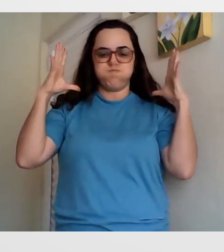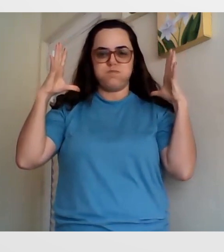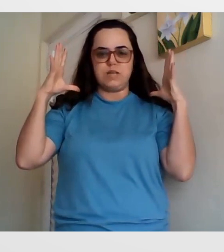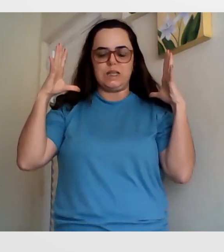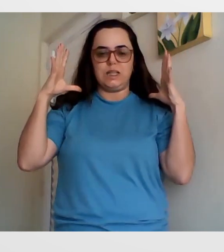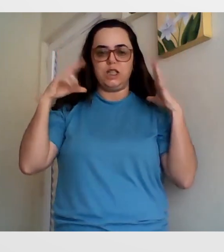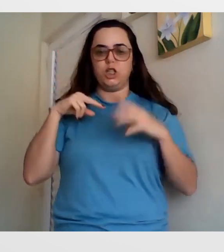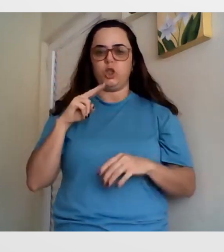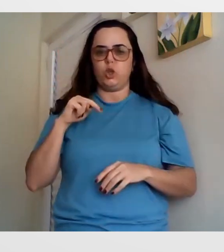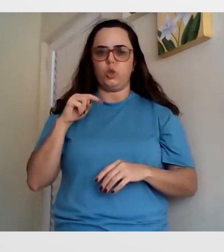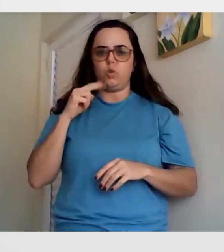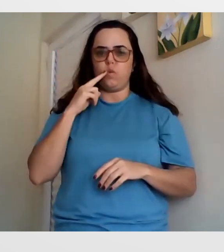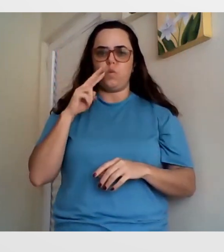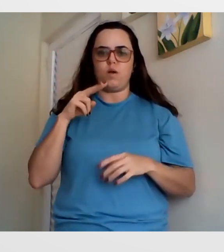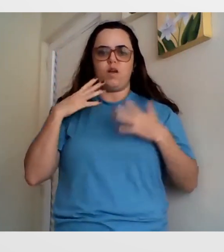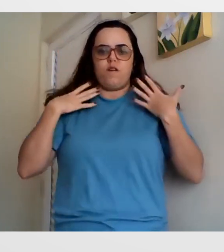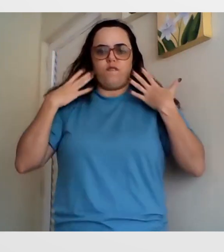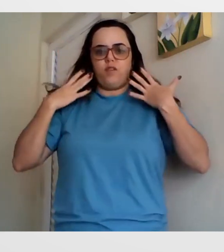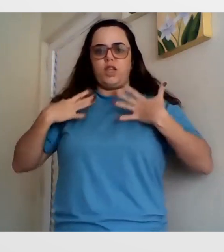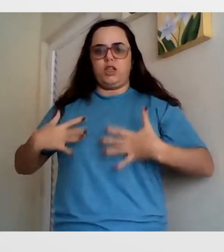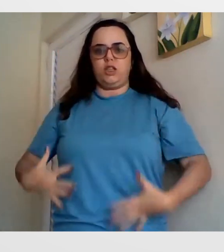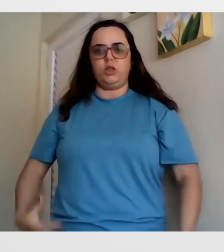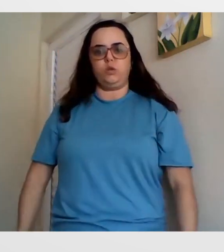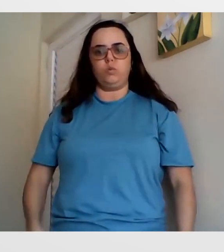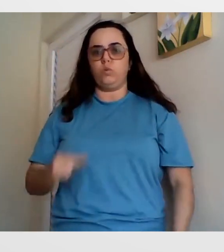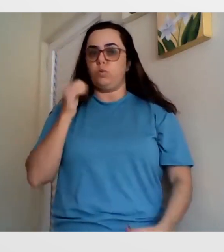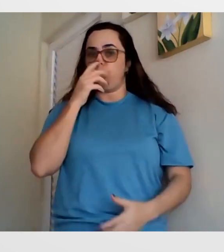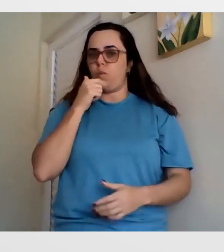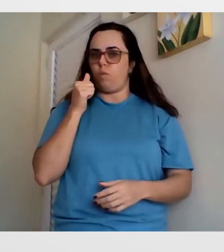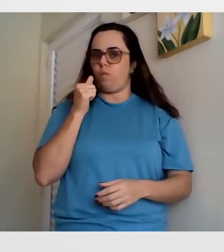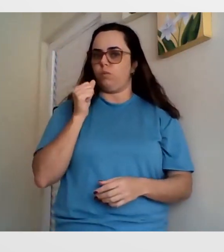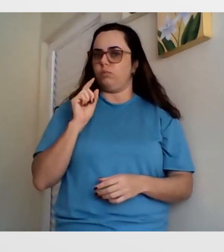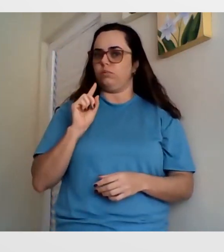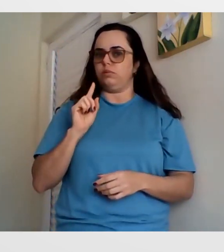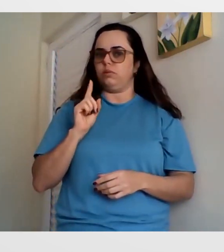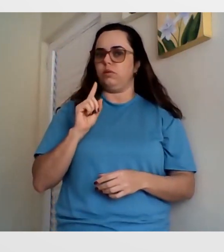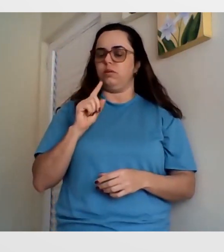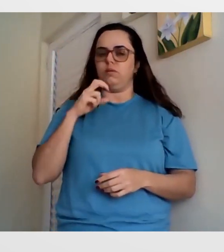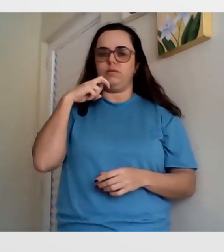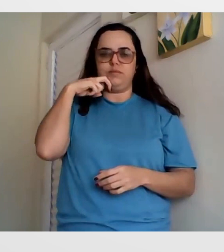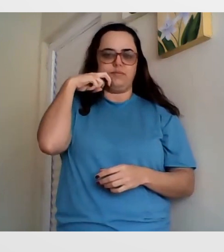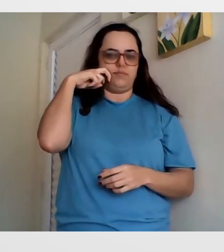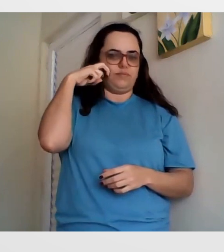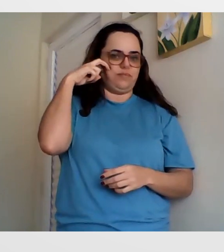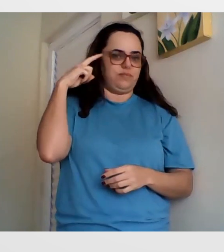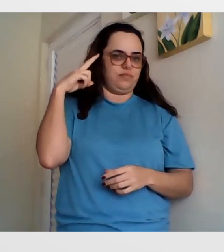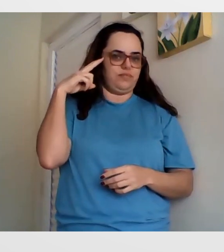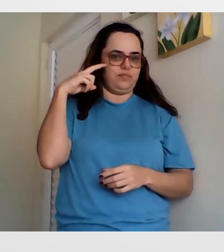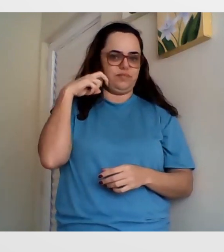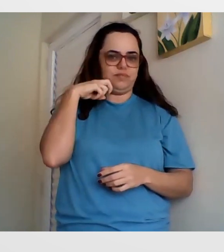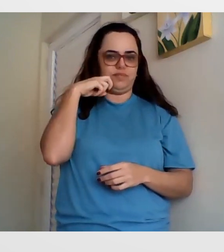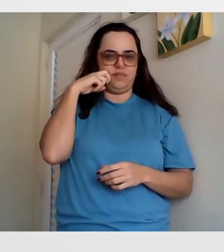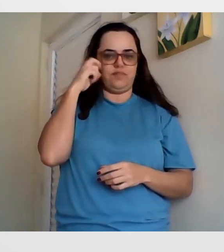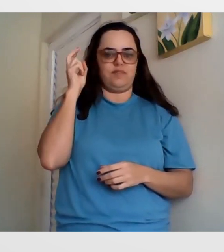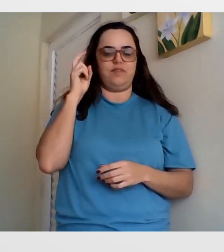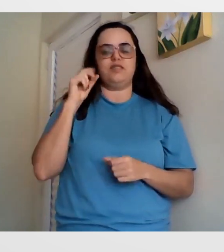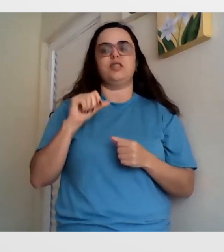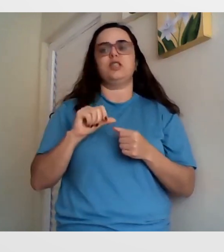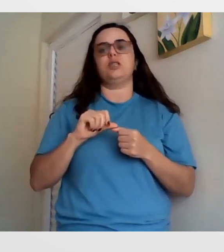segurança com a minha própria aparência, assim, eu sentia meio, um pouco de vergonha de gravar vídeos, de